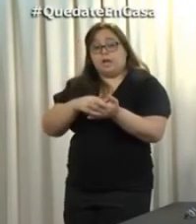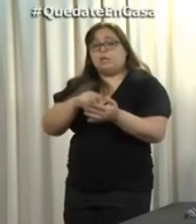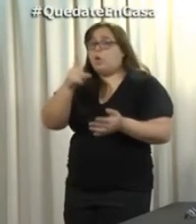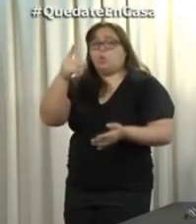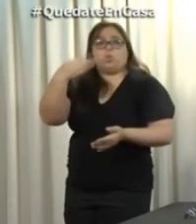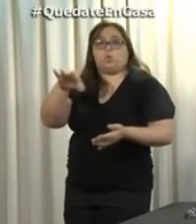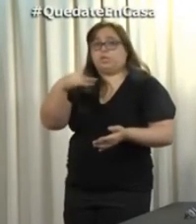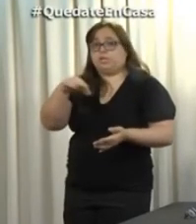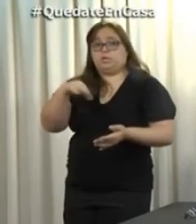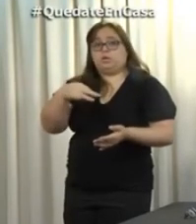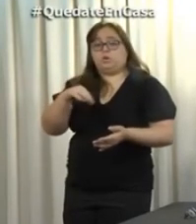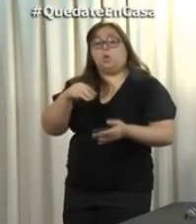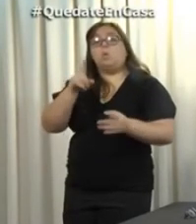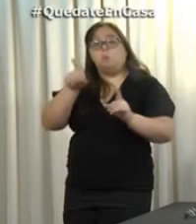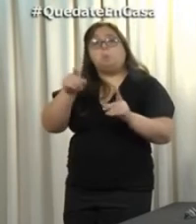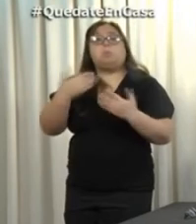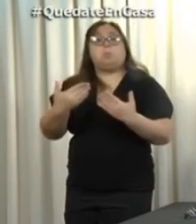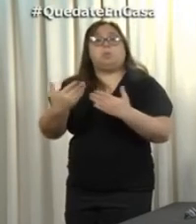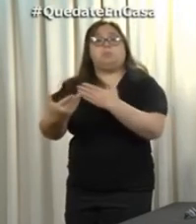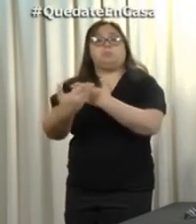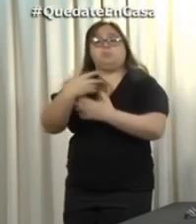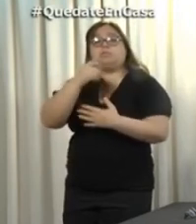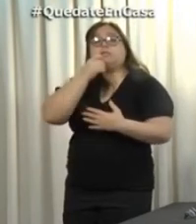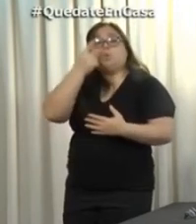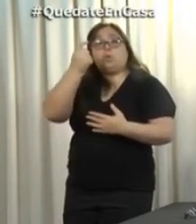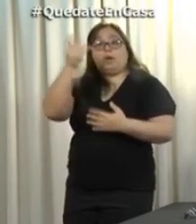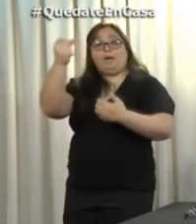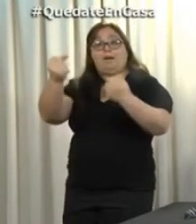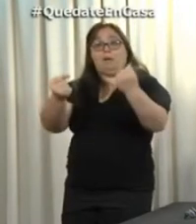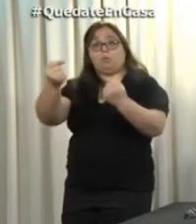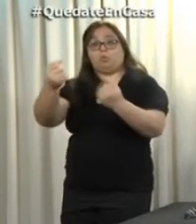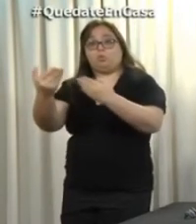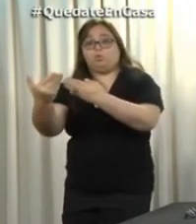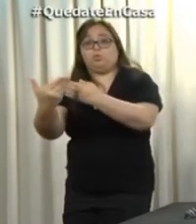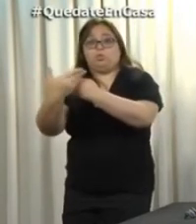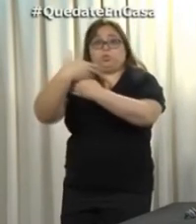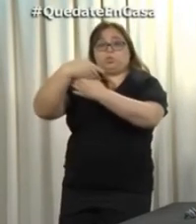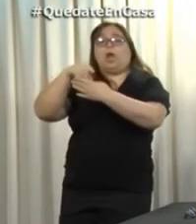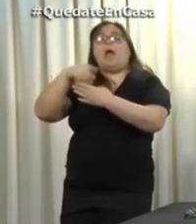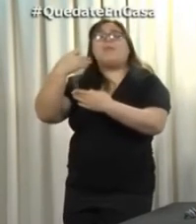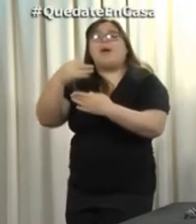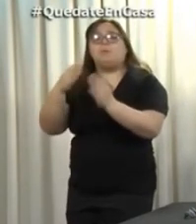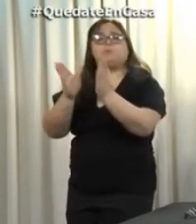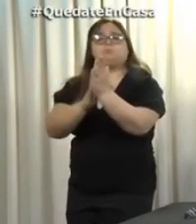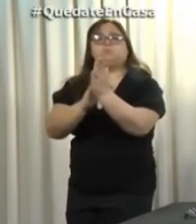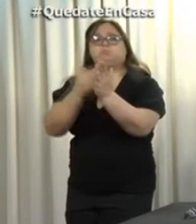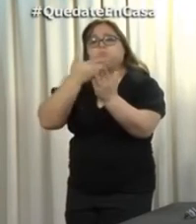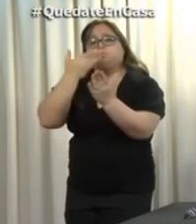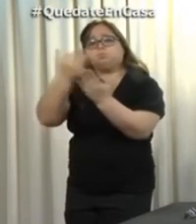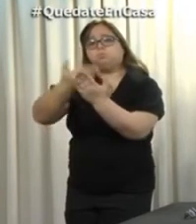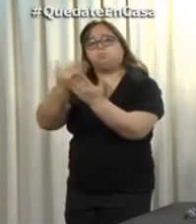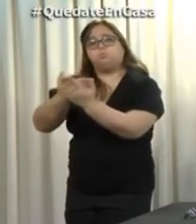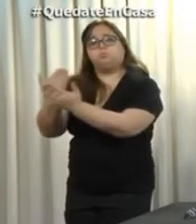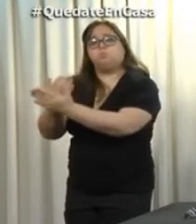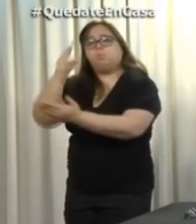Obviamente cada vehículo que ingresa tiene que tener todas las autorizaciones correspondientes, tanto para el